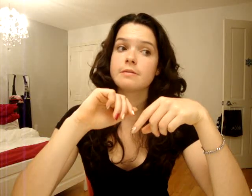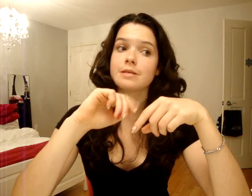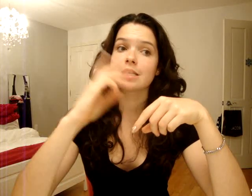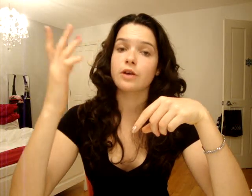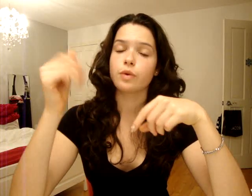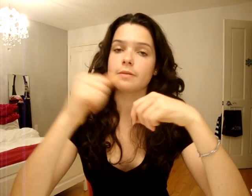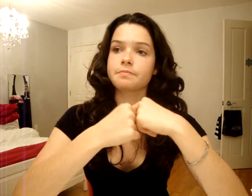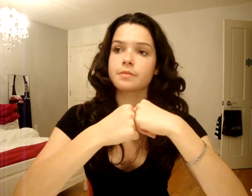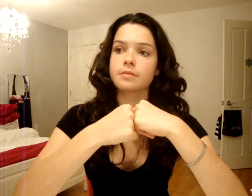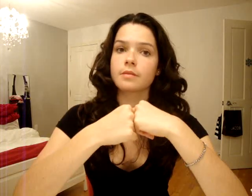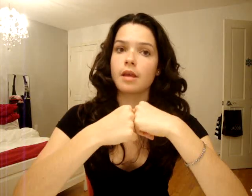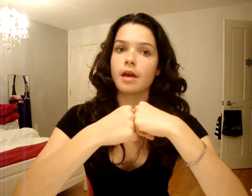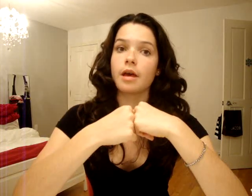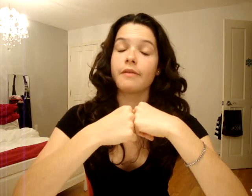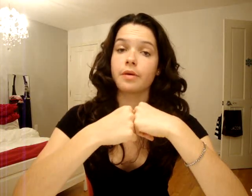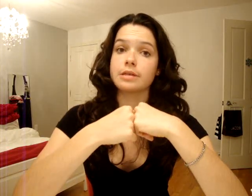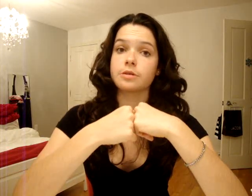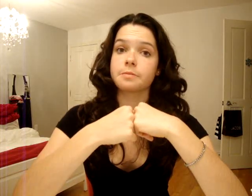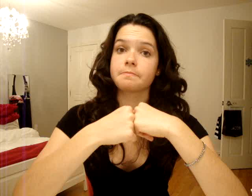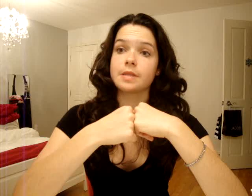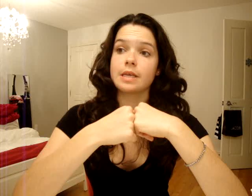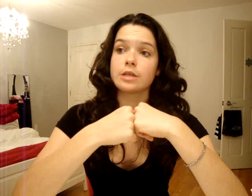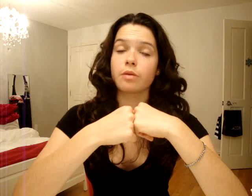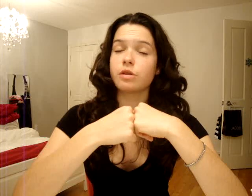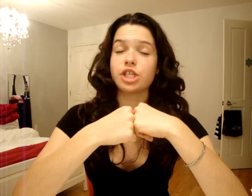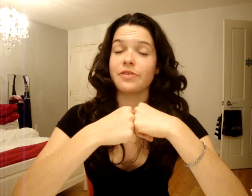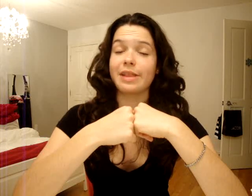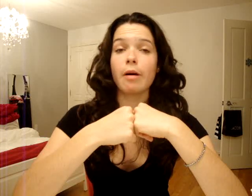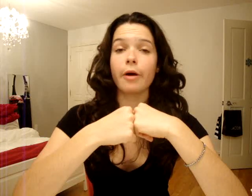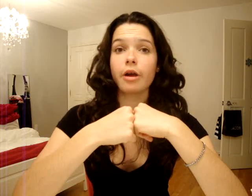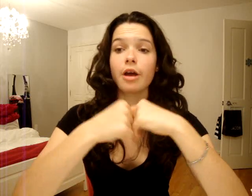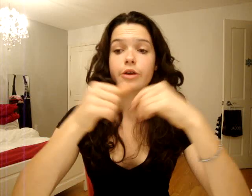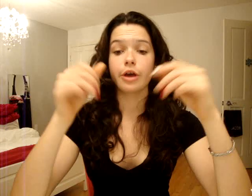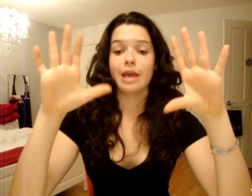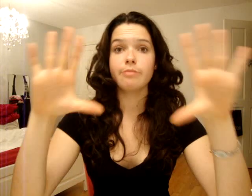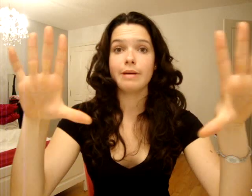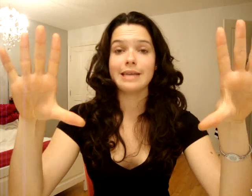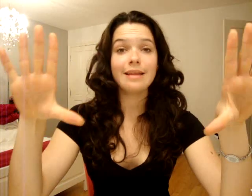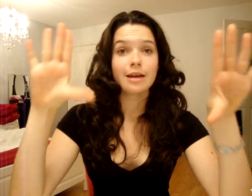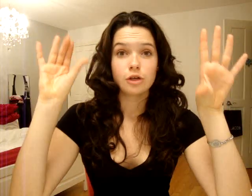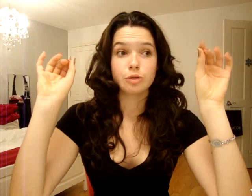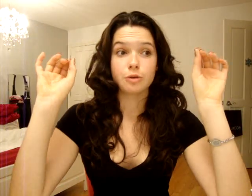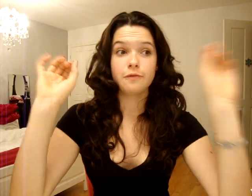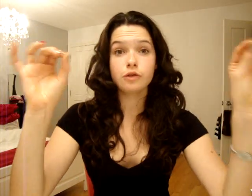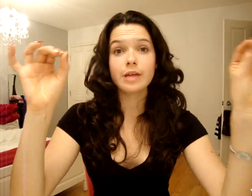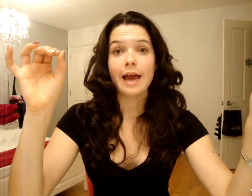Sans se faire tuer. Fait que ouais, c'est ça. Parce que moi, j'avais tellement peur qu'il y avait une palissade. Je me suis foutue derrière.